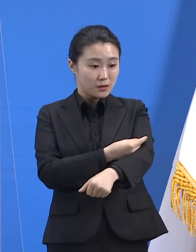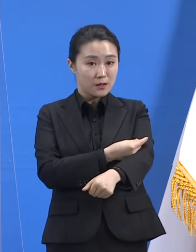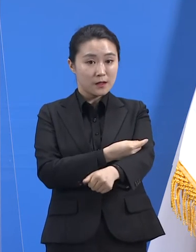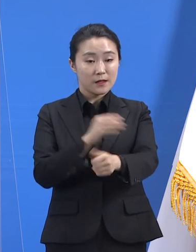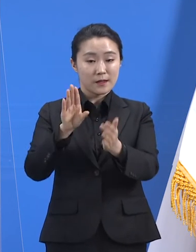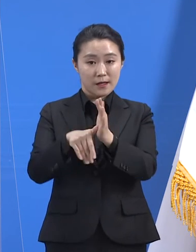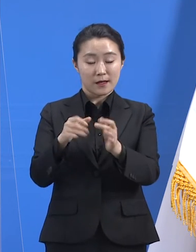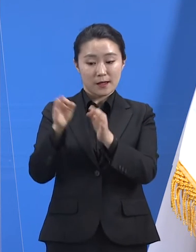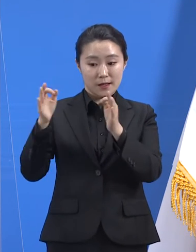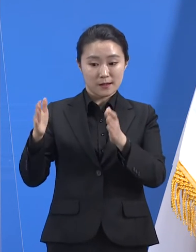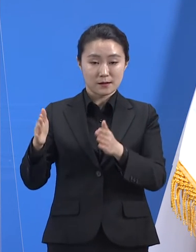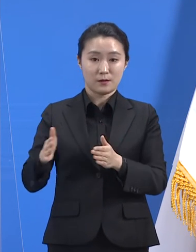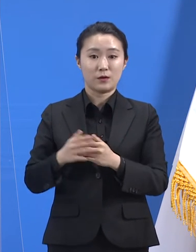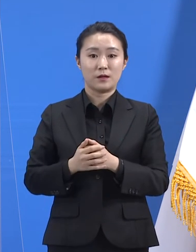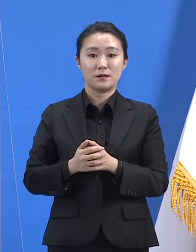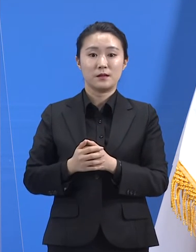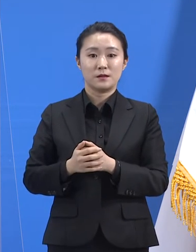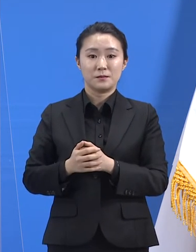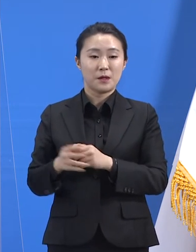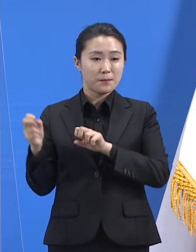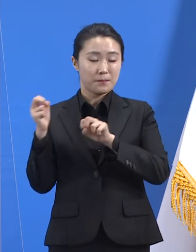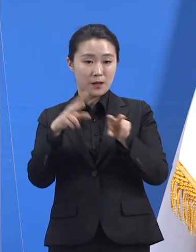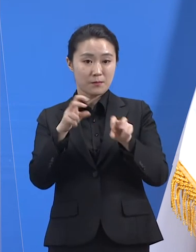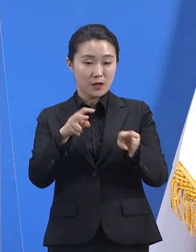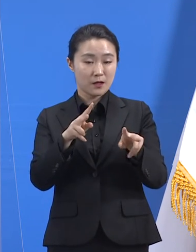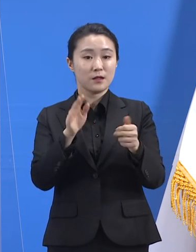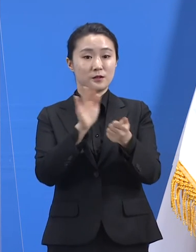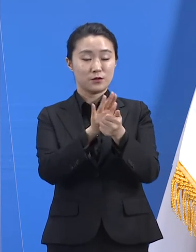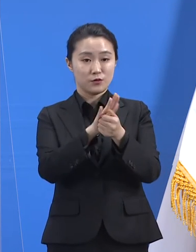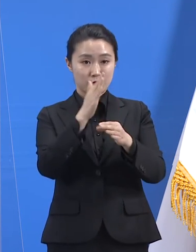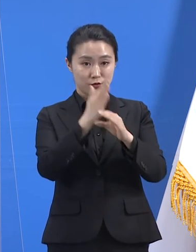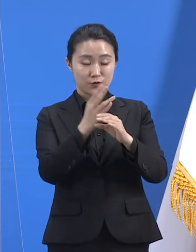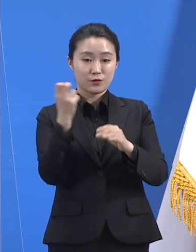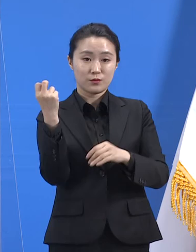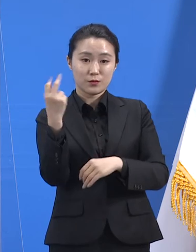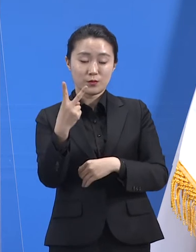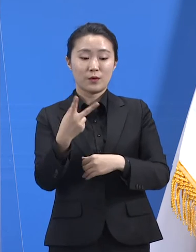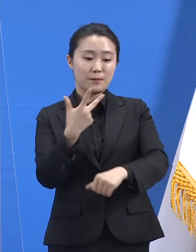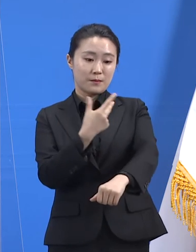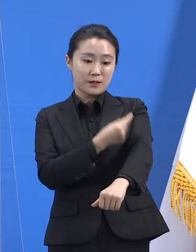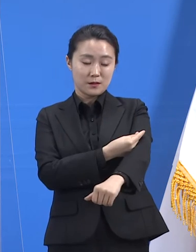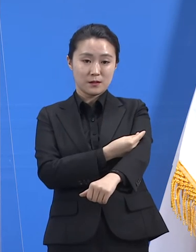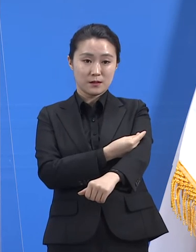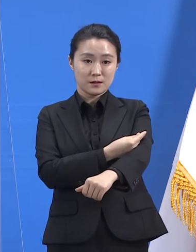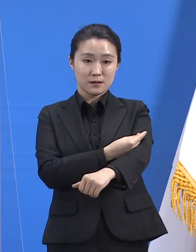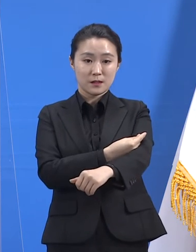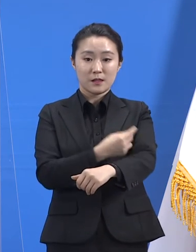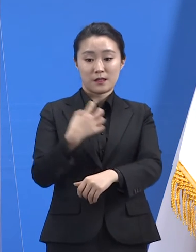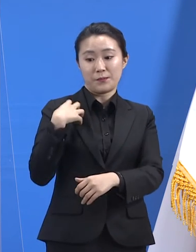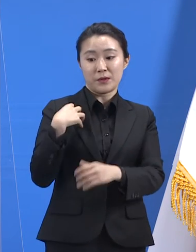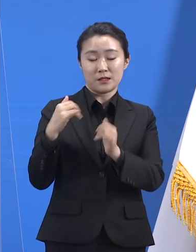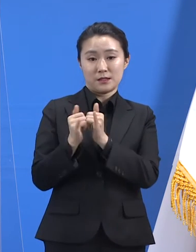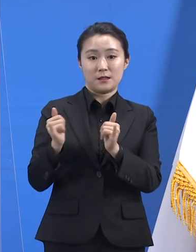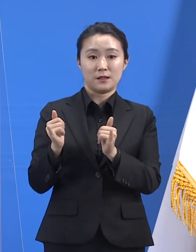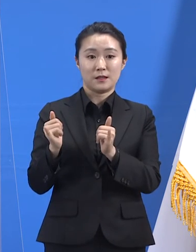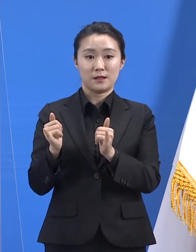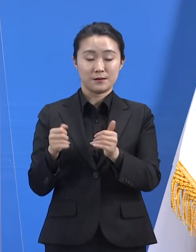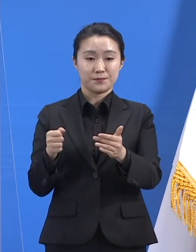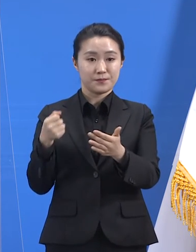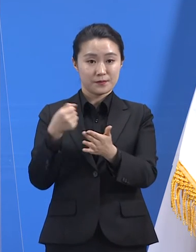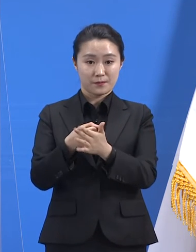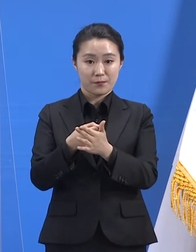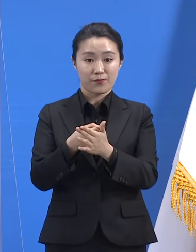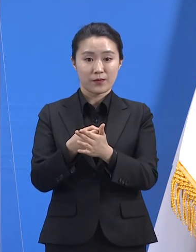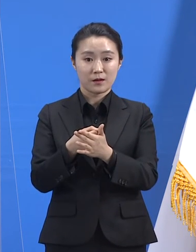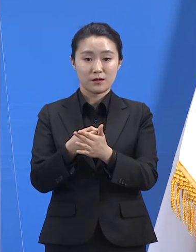있고 또한 백신 관리 담당자를 지정하여 수송용기의 내부 온도가 2도에서 8도 사이를 유지하고 있는지